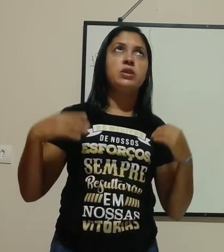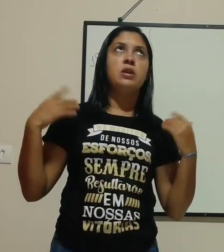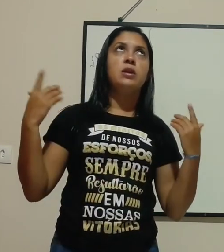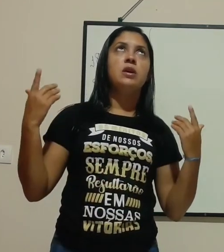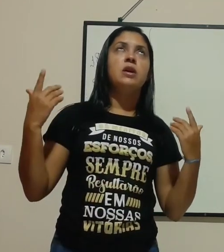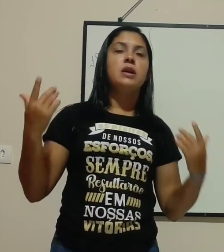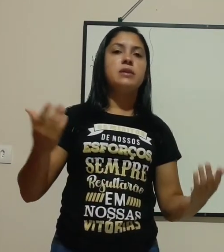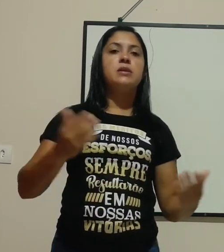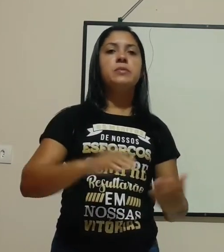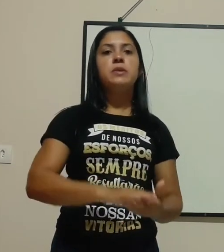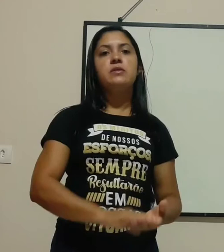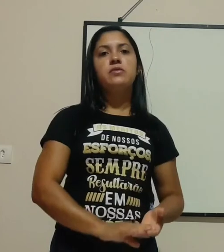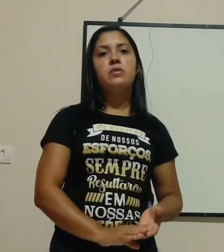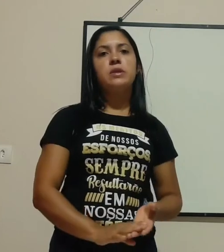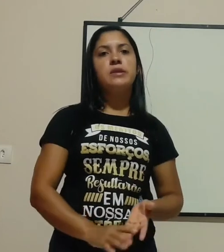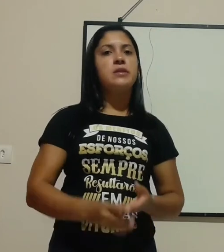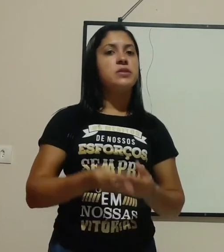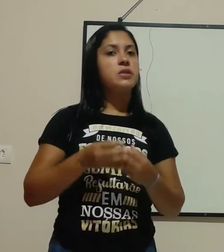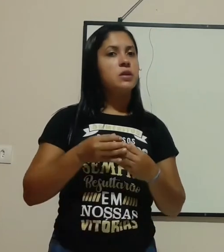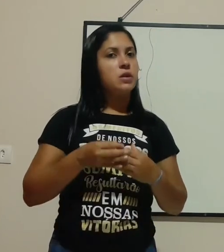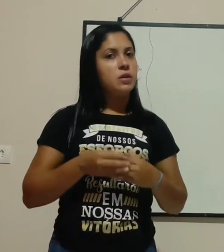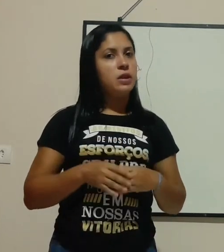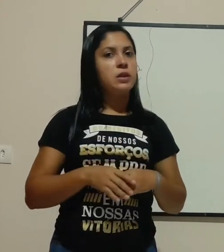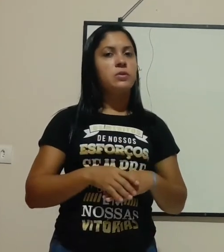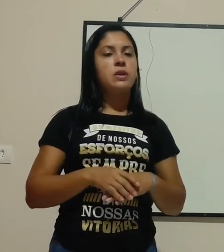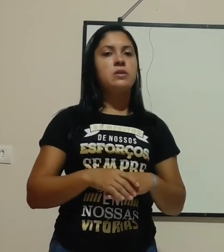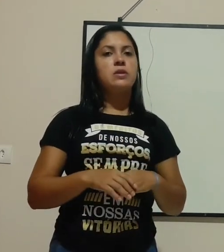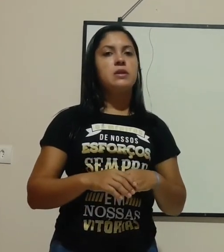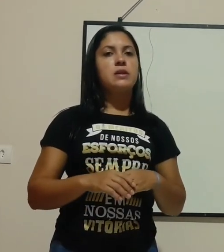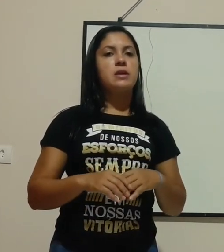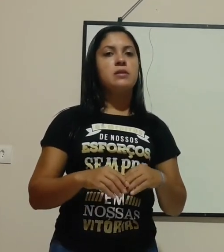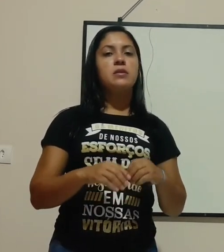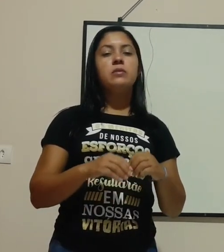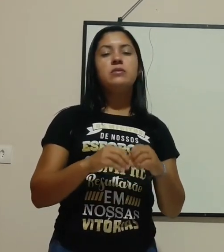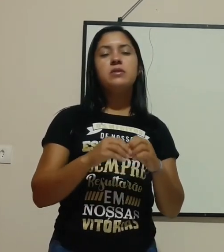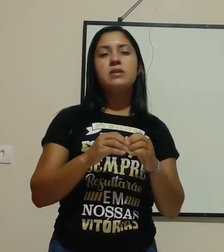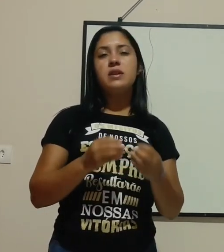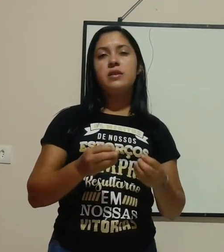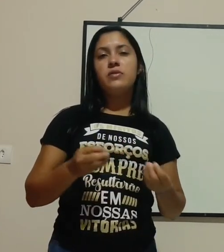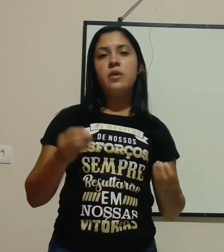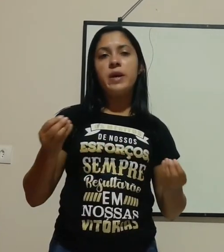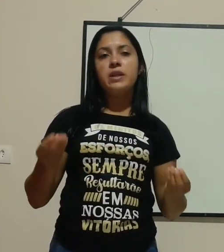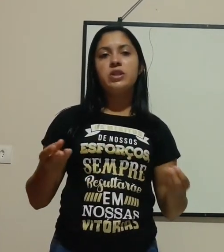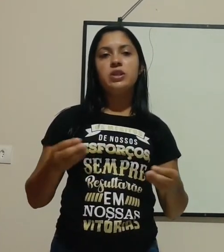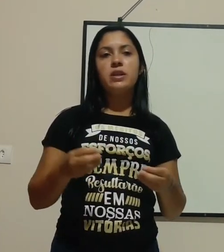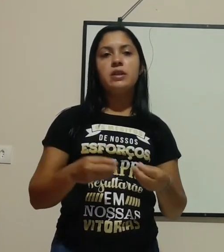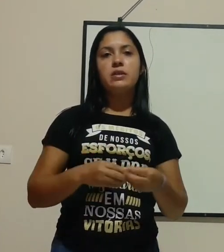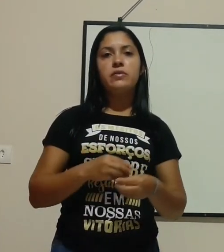tem as lâmpadas por recente dentro das nossas casas. Então, de certa forma, a energia elétrica